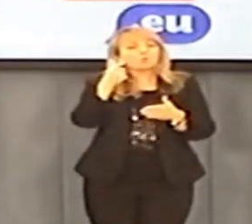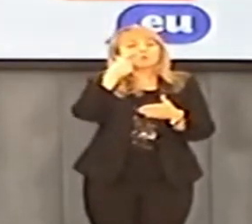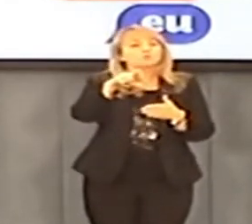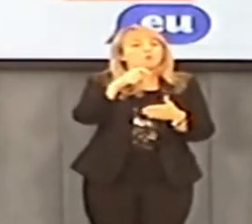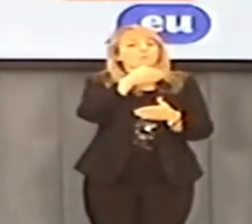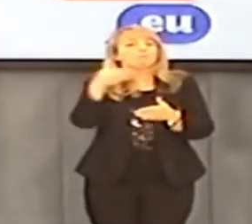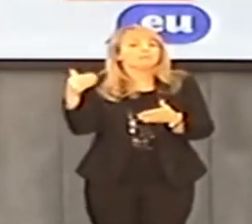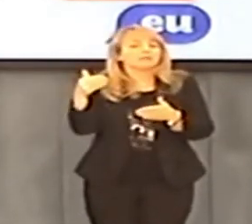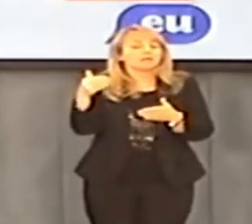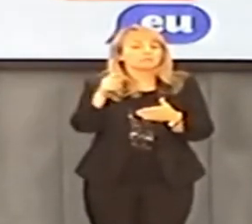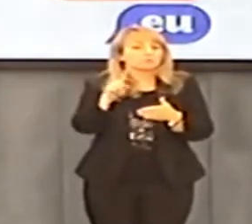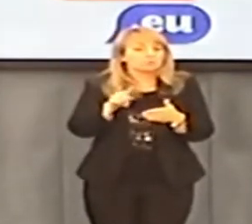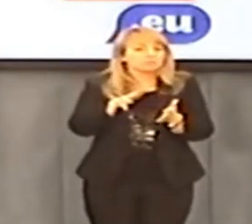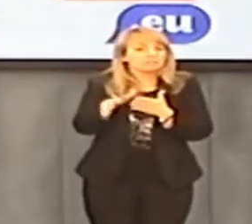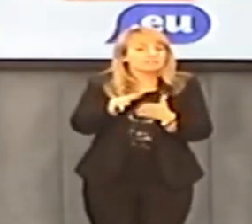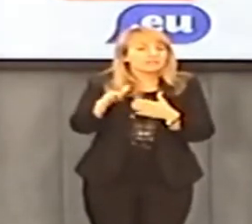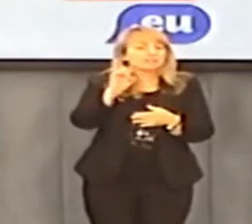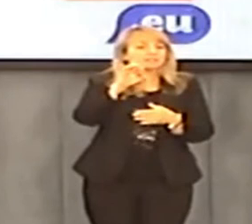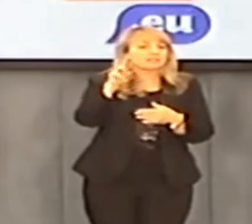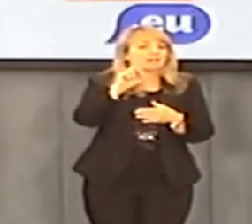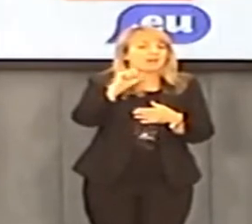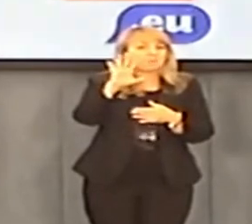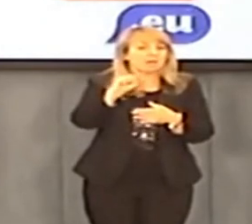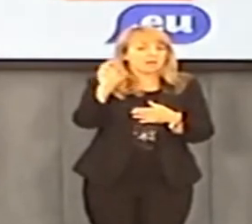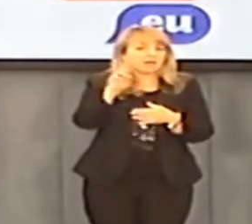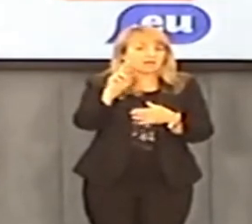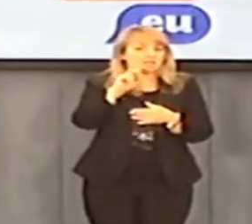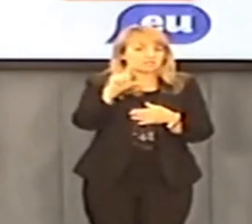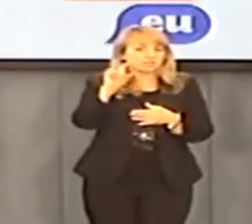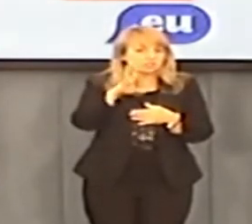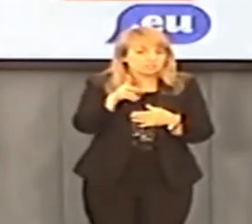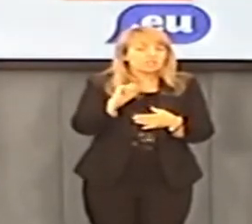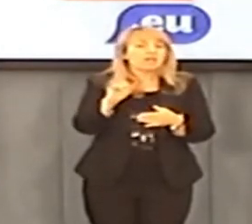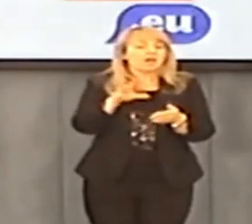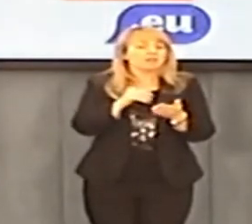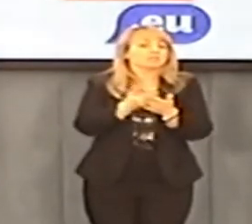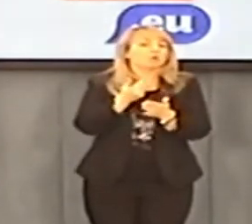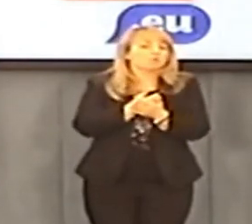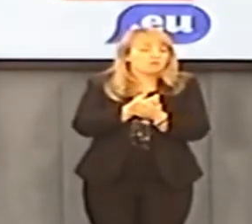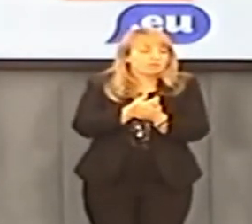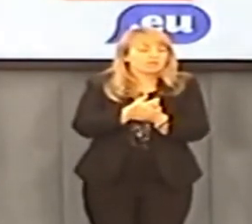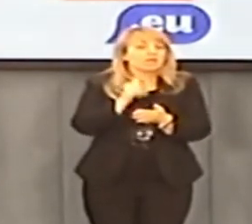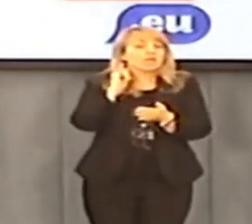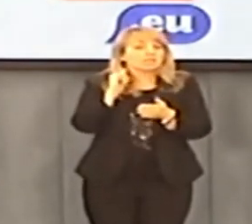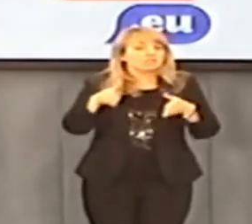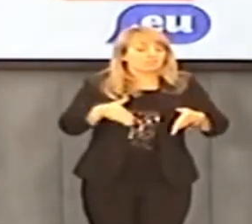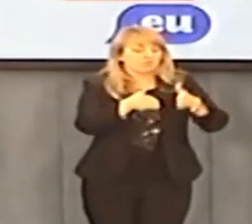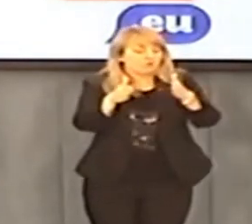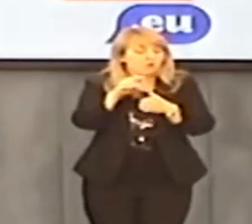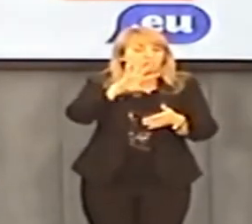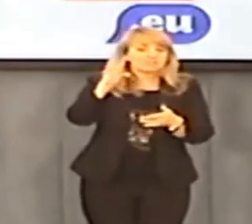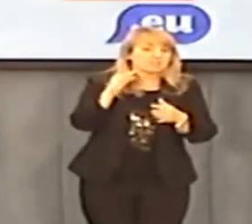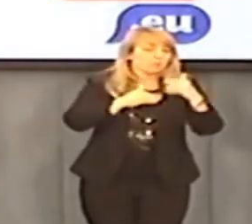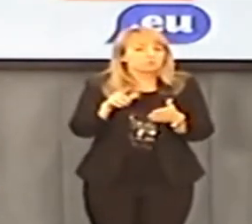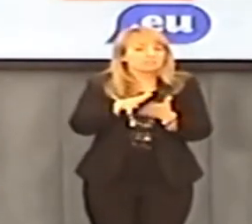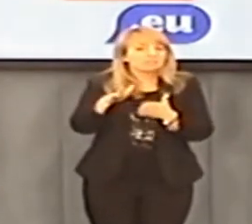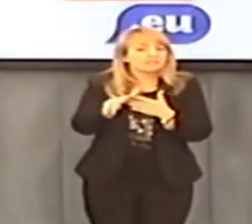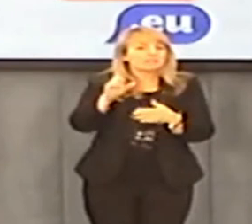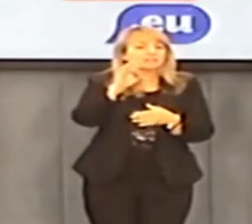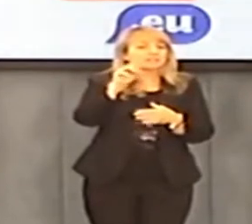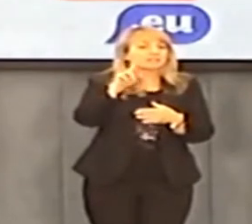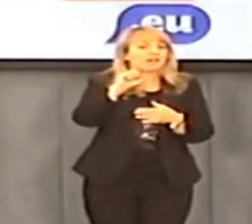zegarka ministra Nowaka unosi się cień 100 miliardów złotych wydanych przez Grabarczyka i Nowaka